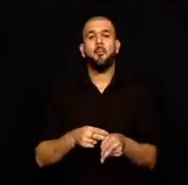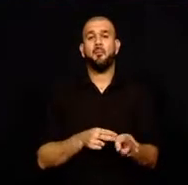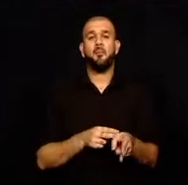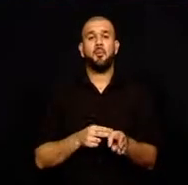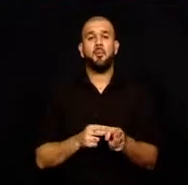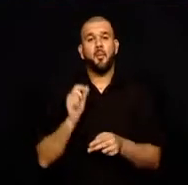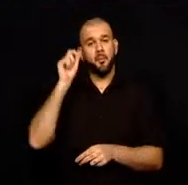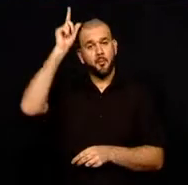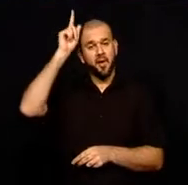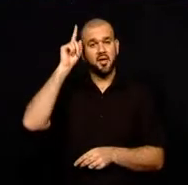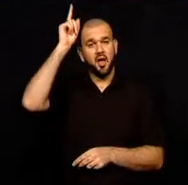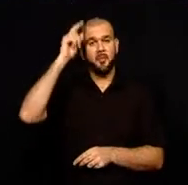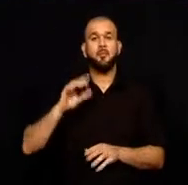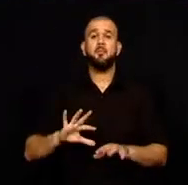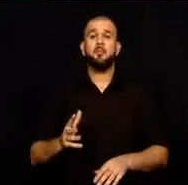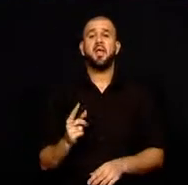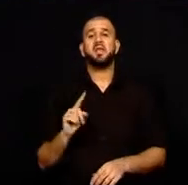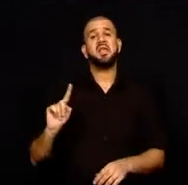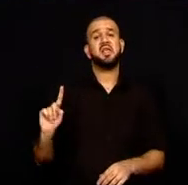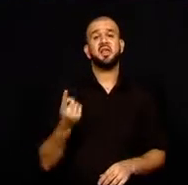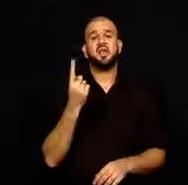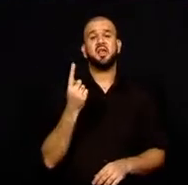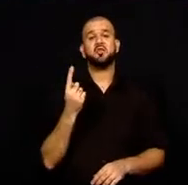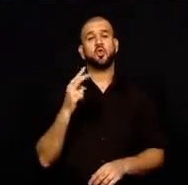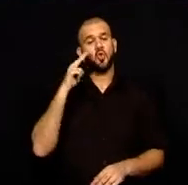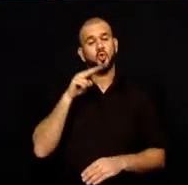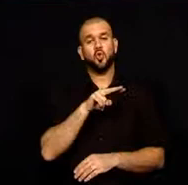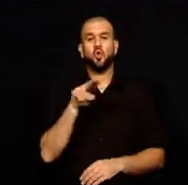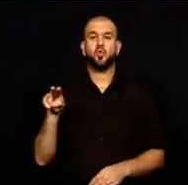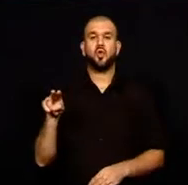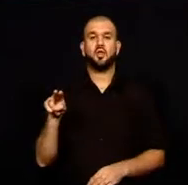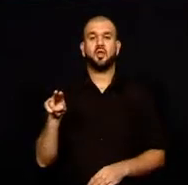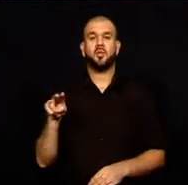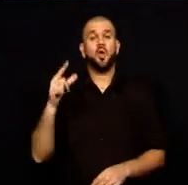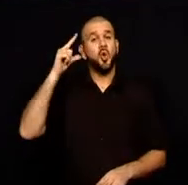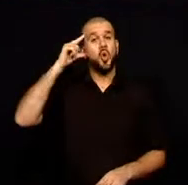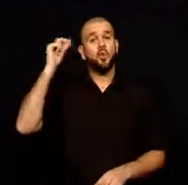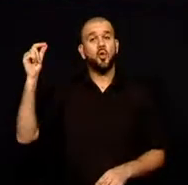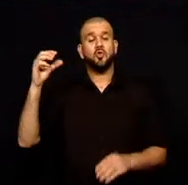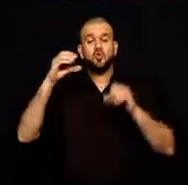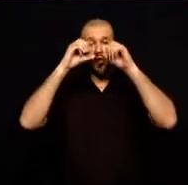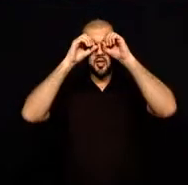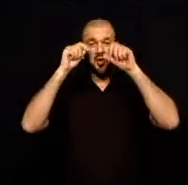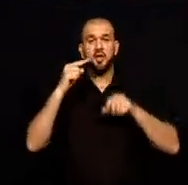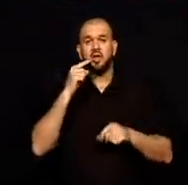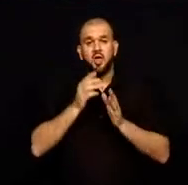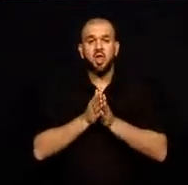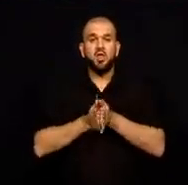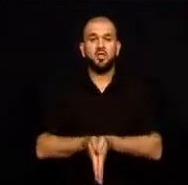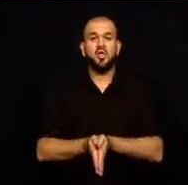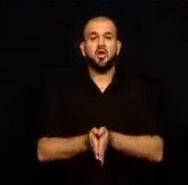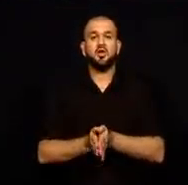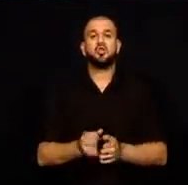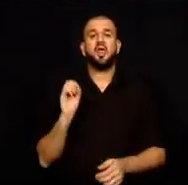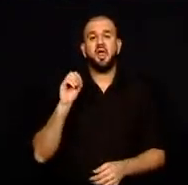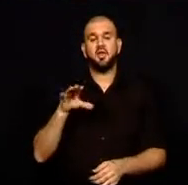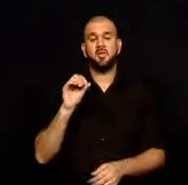Kıbrıs'ı Rum dalgıçların tekneden çektiği videoda balina su yüzeyinde